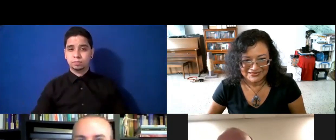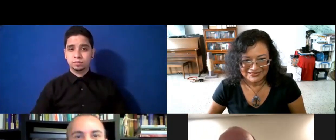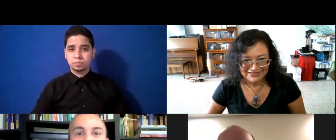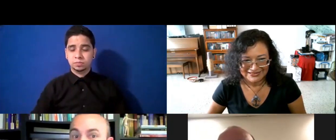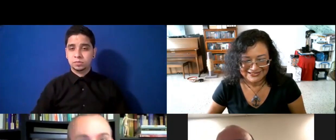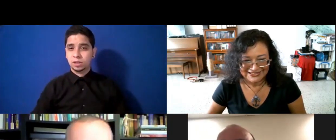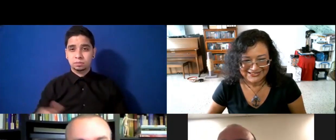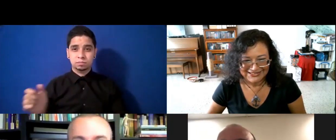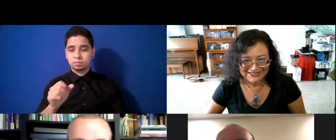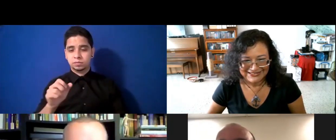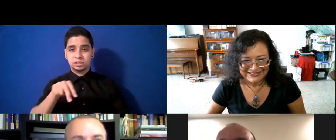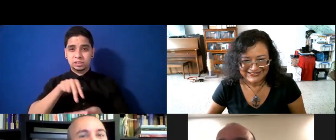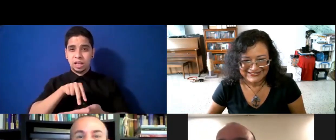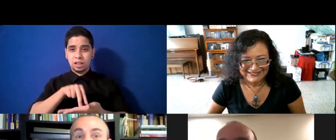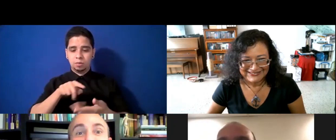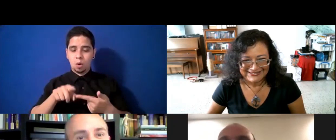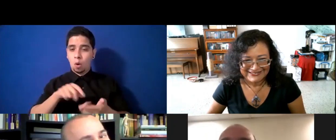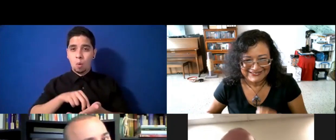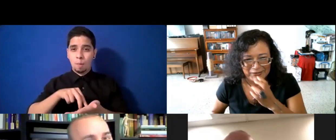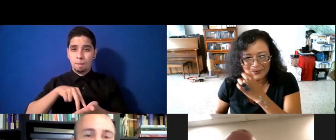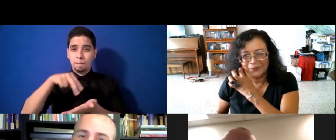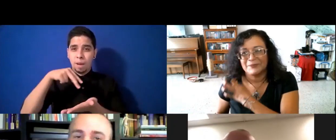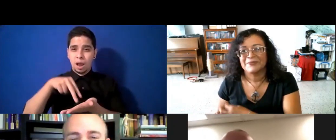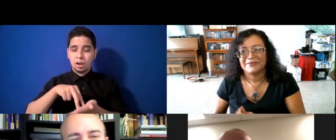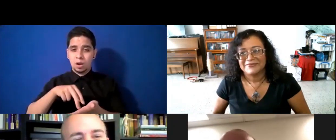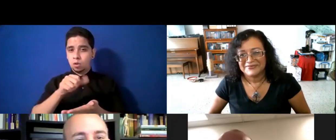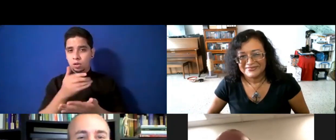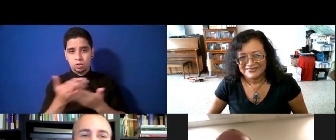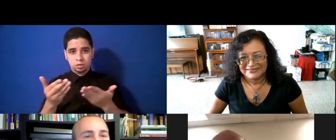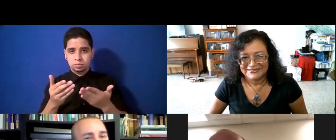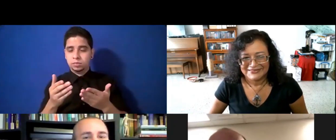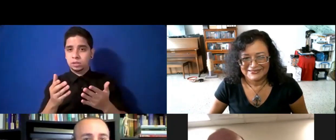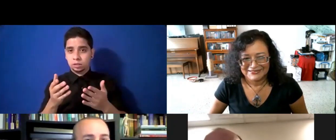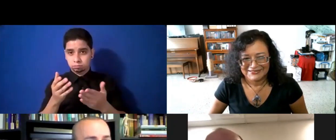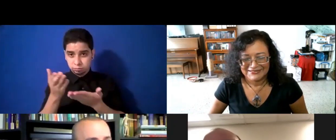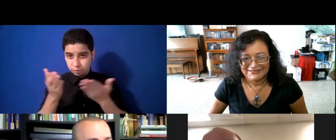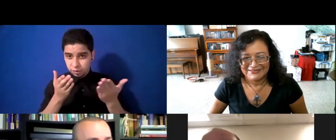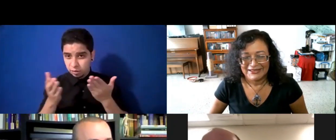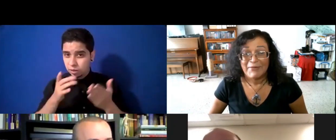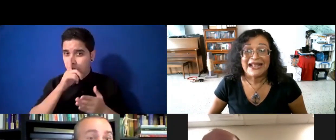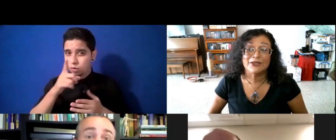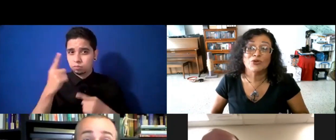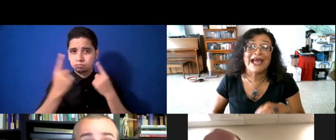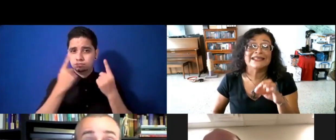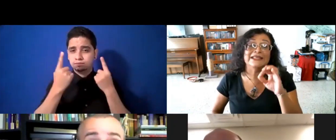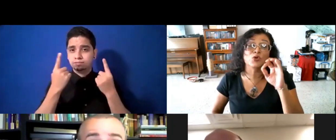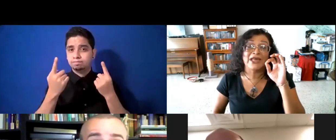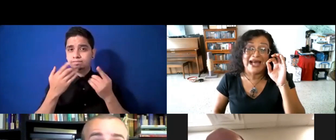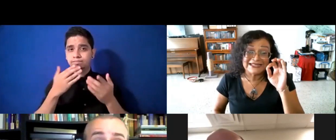un baile, un performance, y ellos también se hallan, y a la misma vez atienden las mesas, yo creo que ahí, mira, si tú dejas